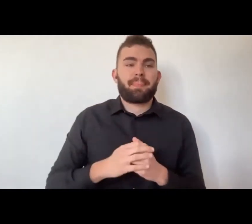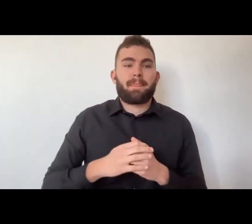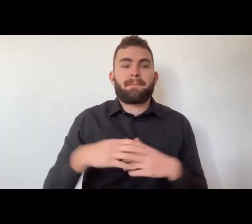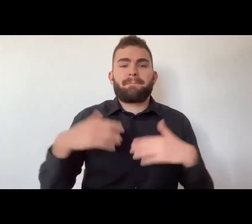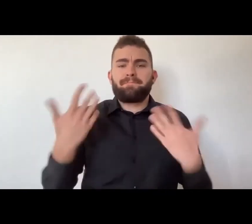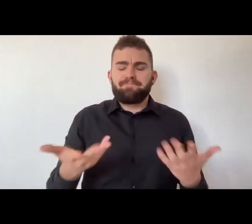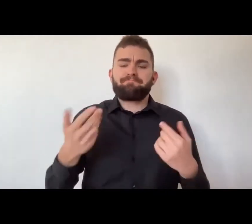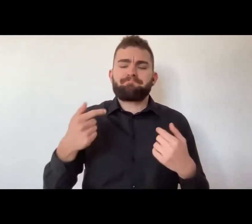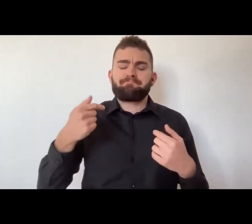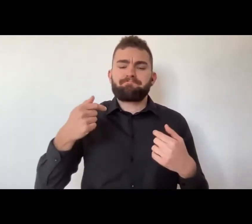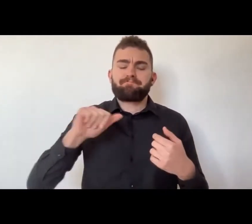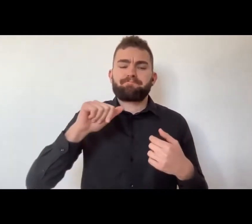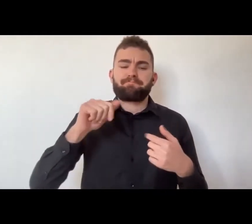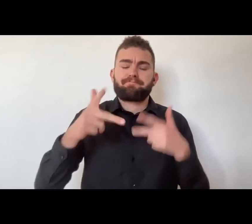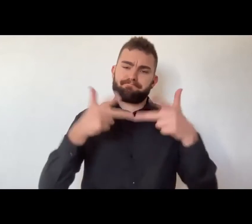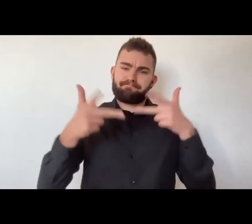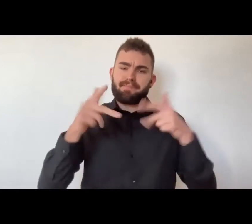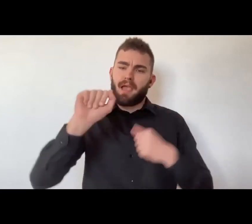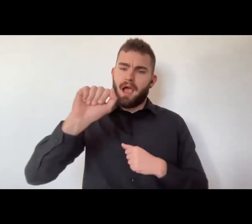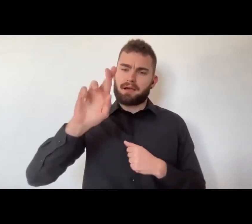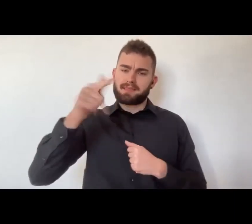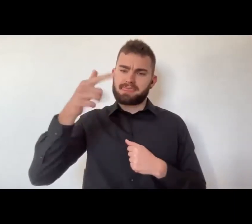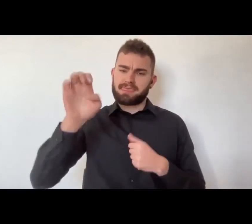sugli occhi, quindi Fabio Zamparo.